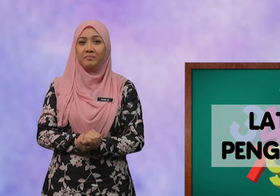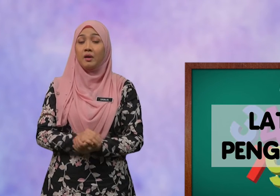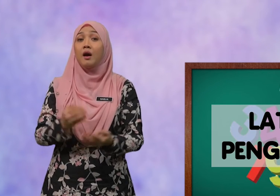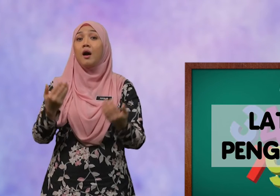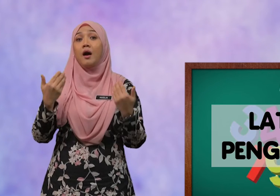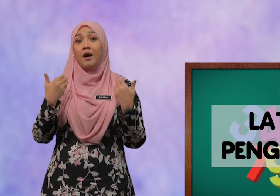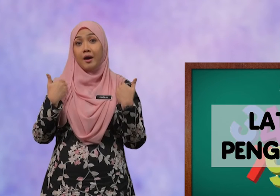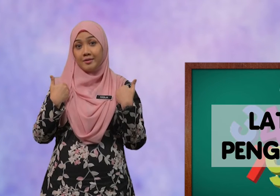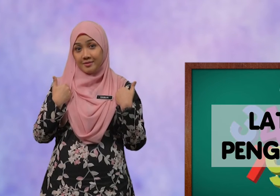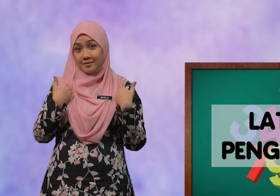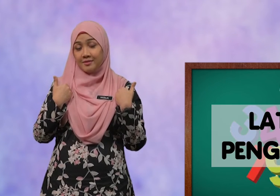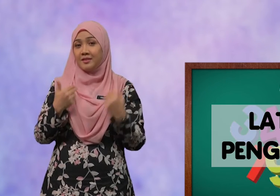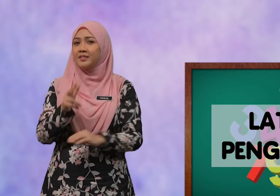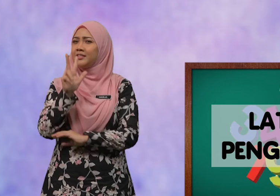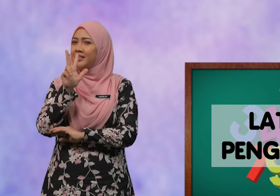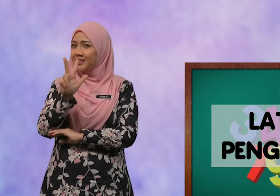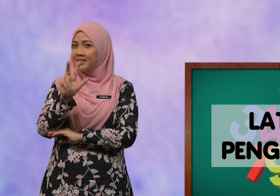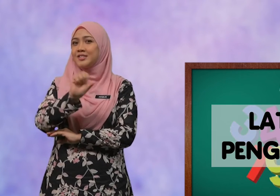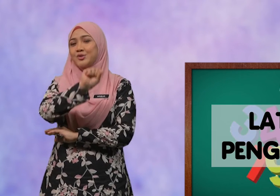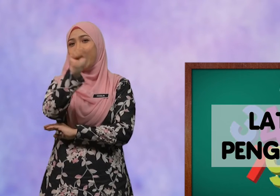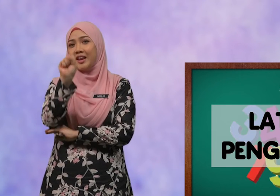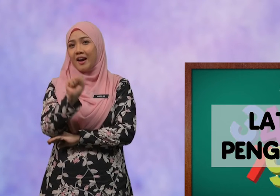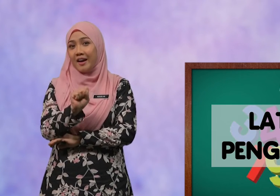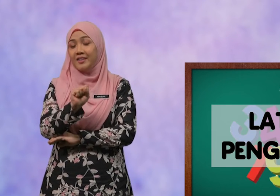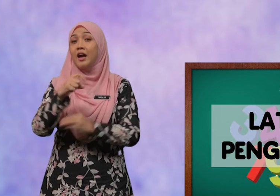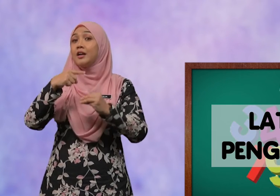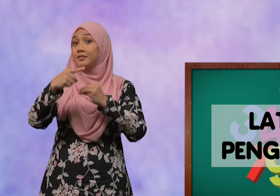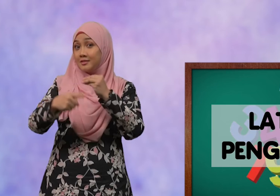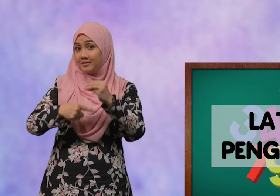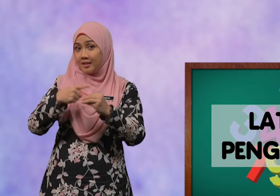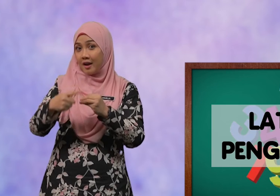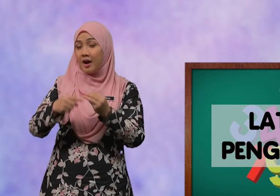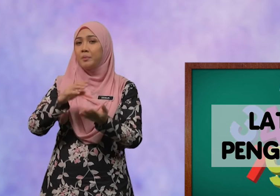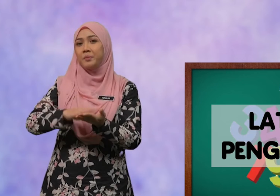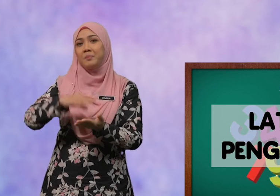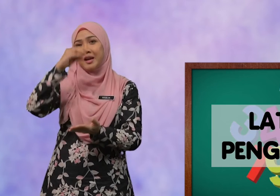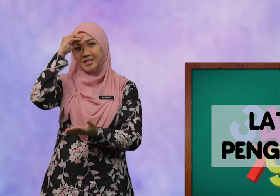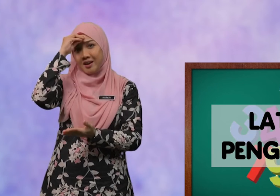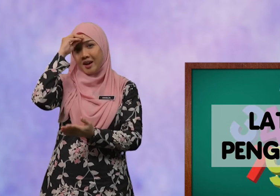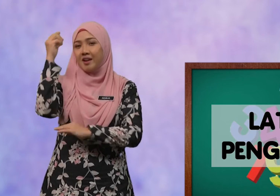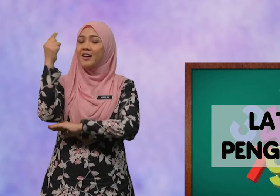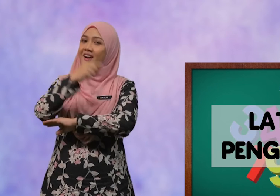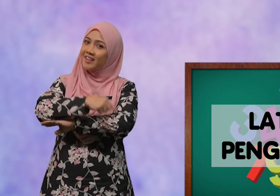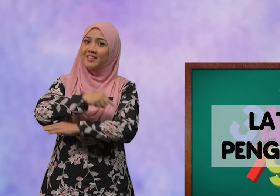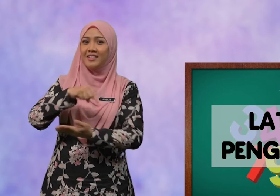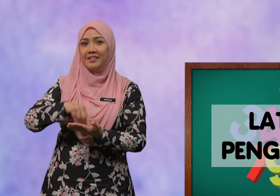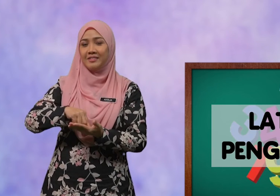Ada 3 soalan tentang pembelajaran hari ini